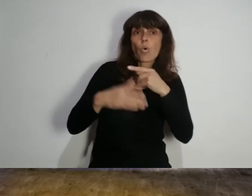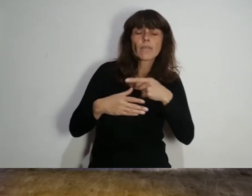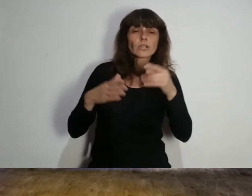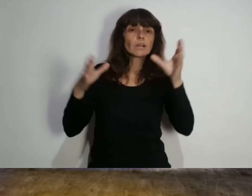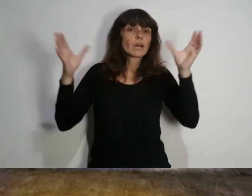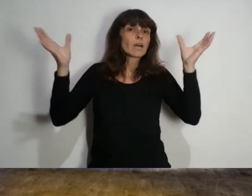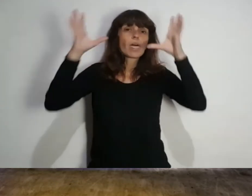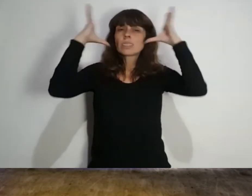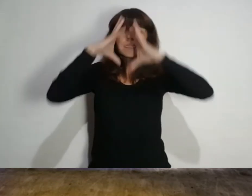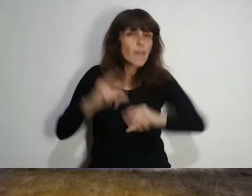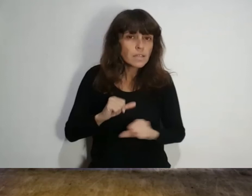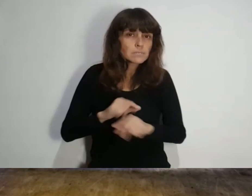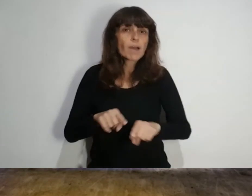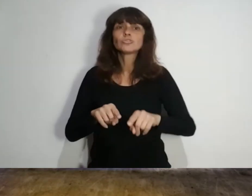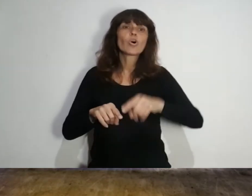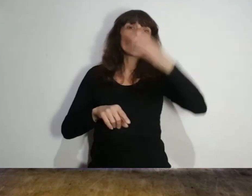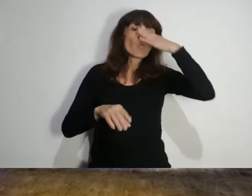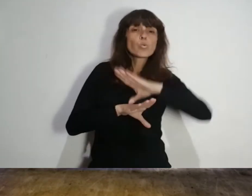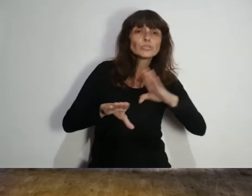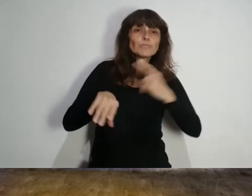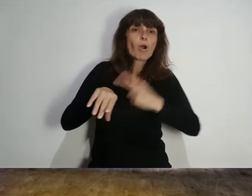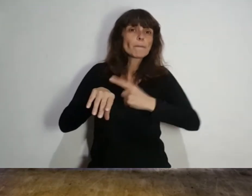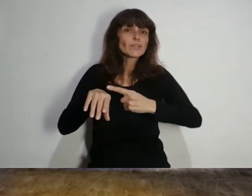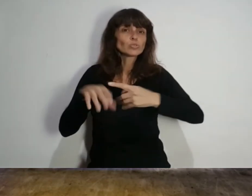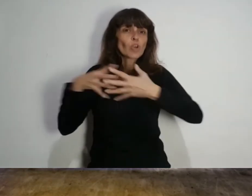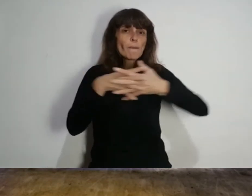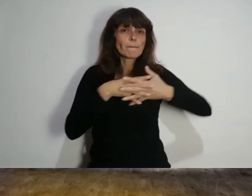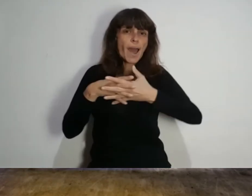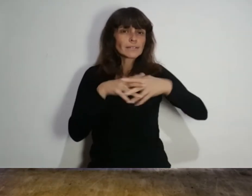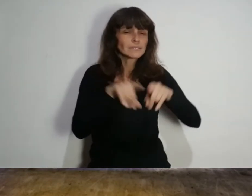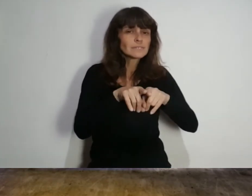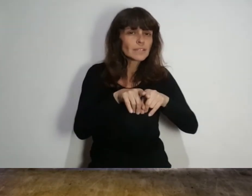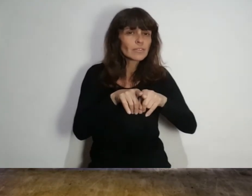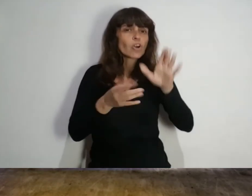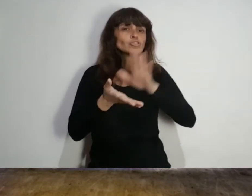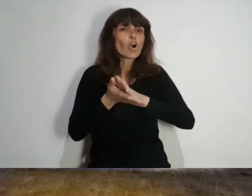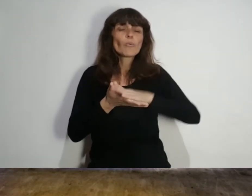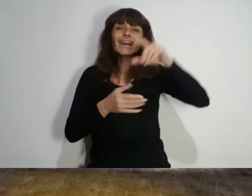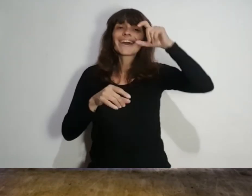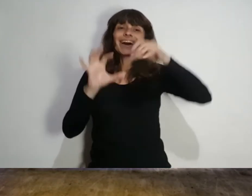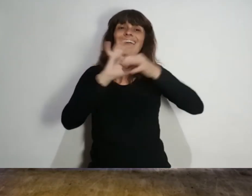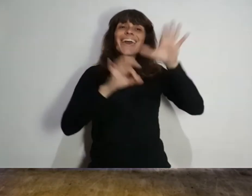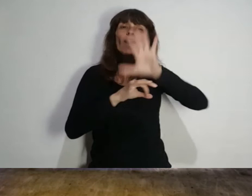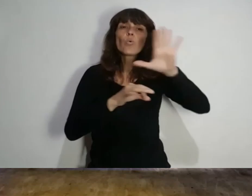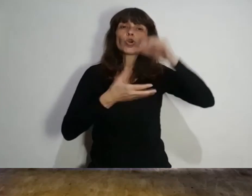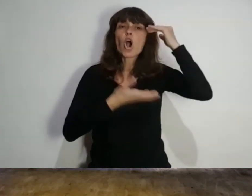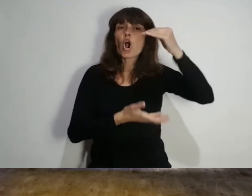se desvaneció en los minutos finales del primer tiempo del partido por la fase de grupos de la Eurocopa